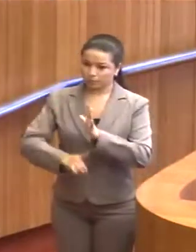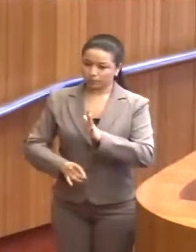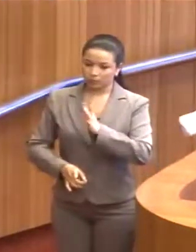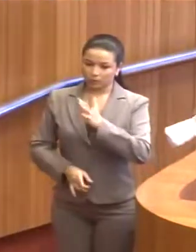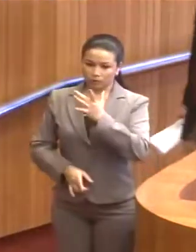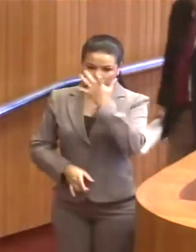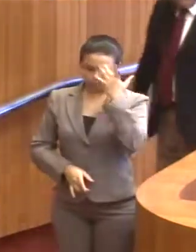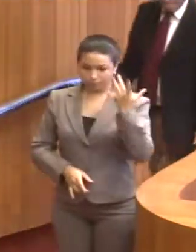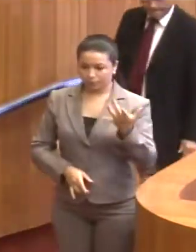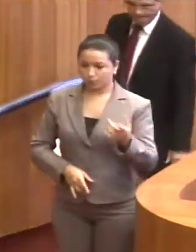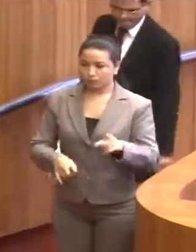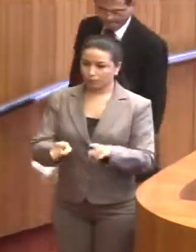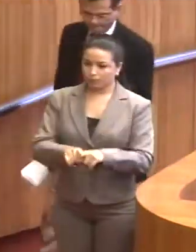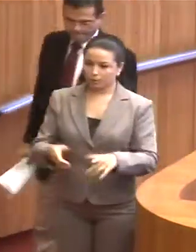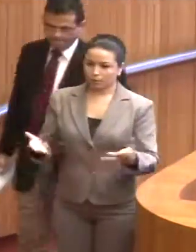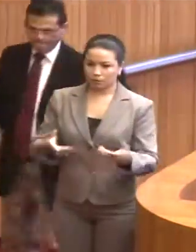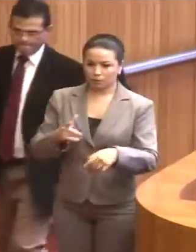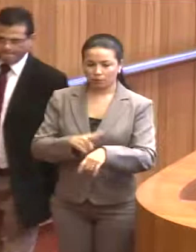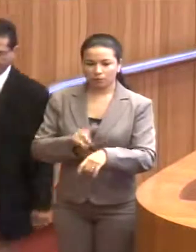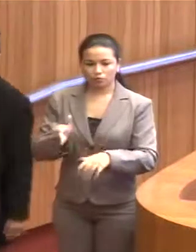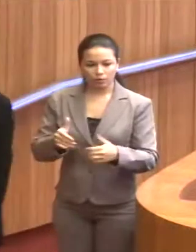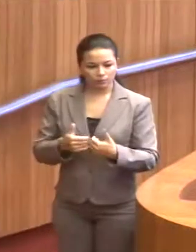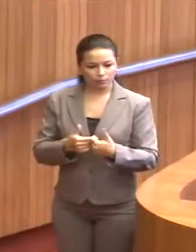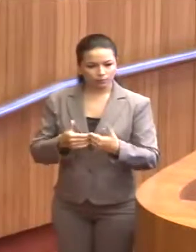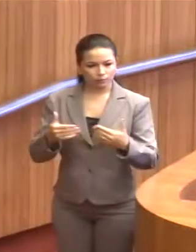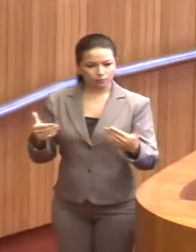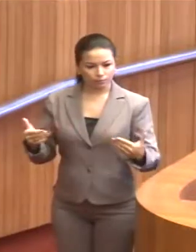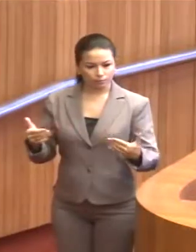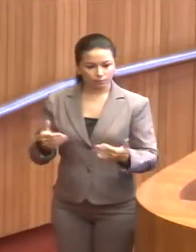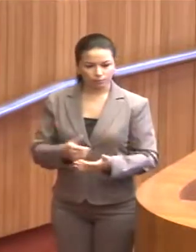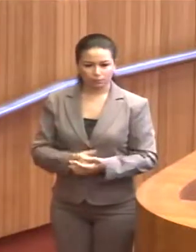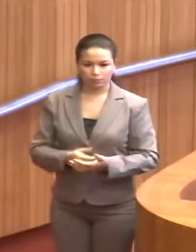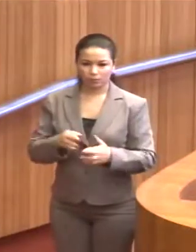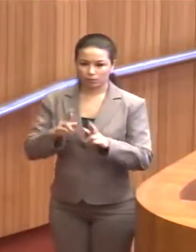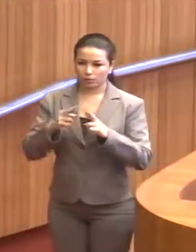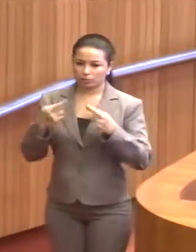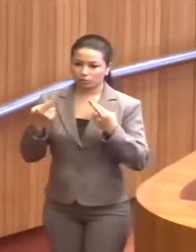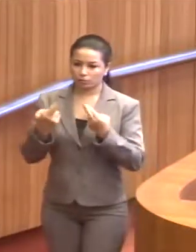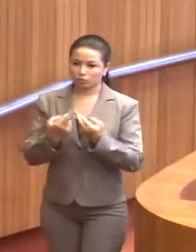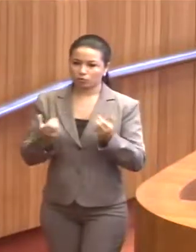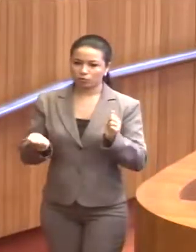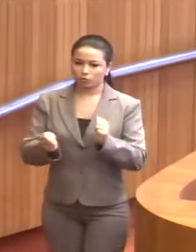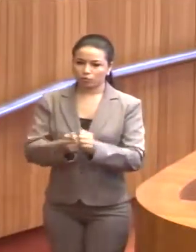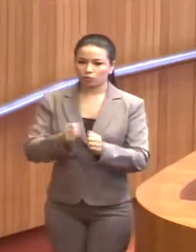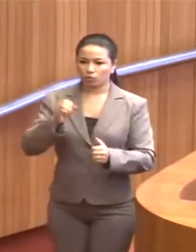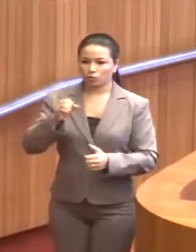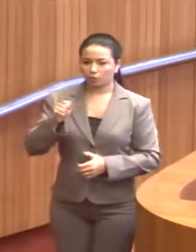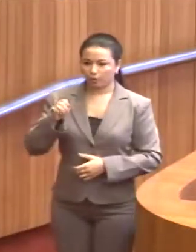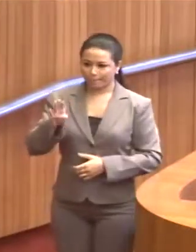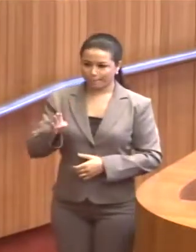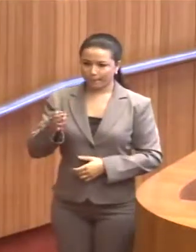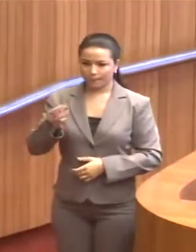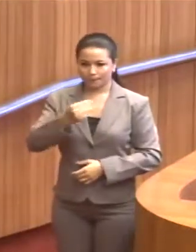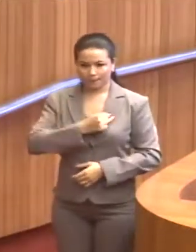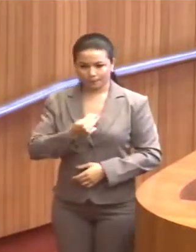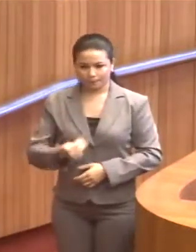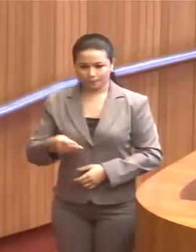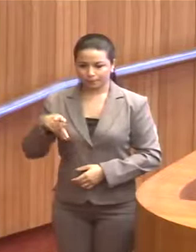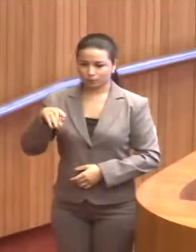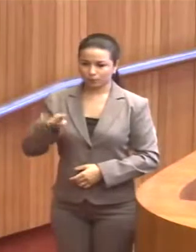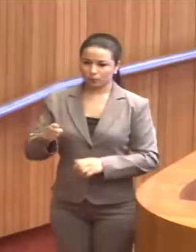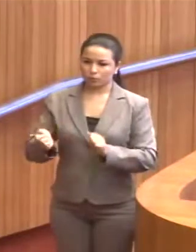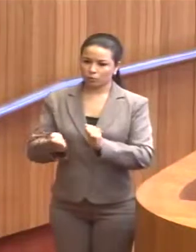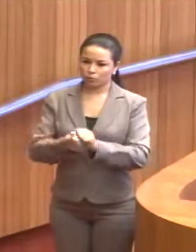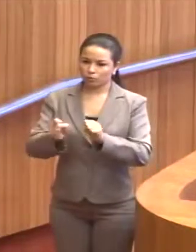para que, neste momento que já se iniciou, essa reunião, junto com a OAB, junto com o Ministério Público,